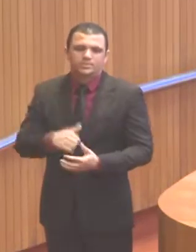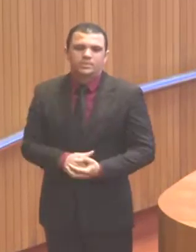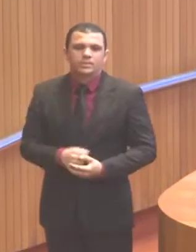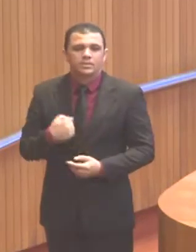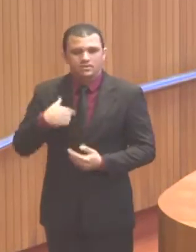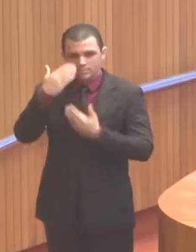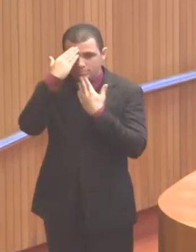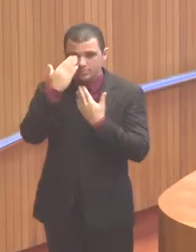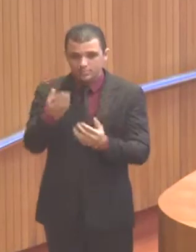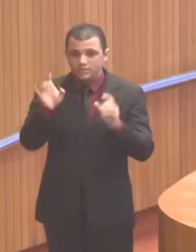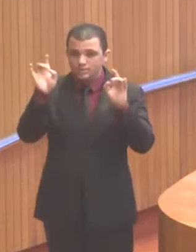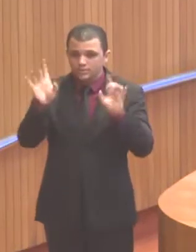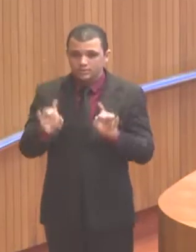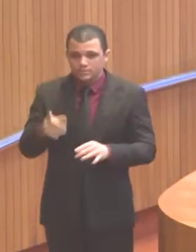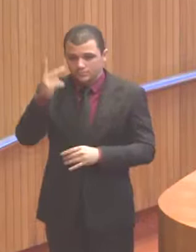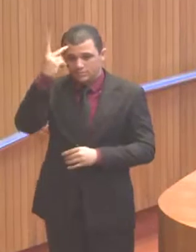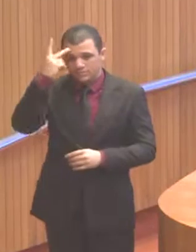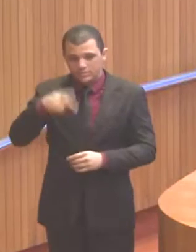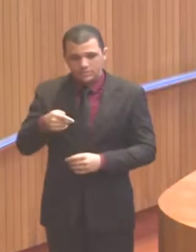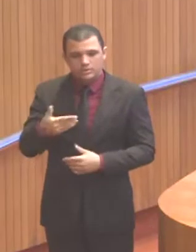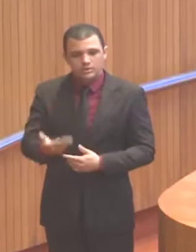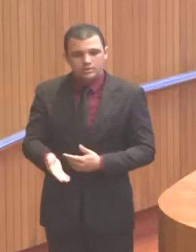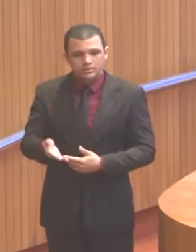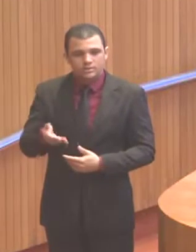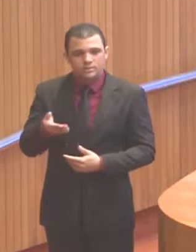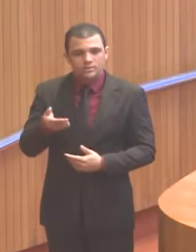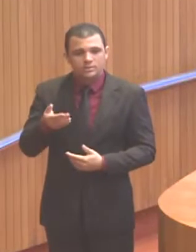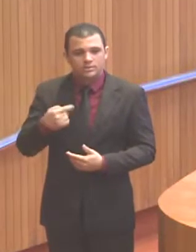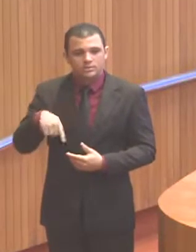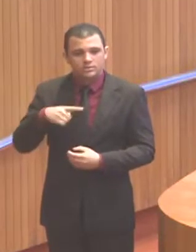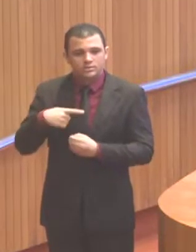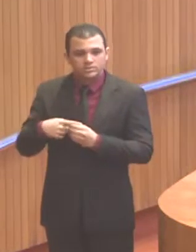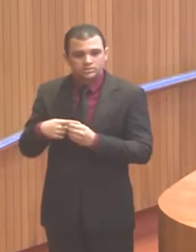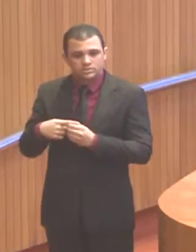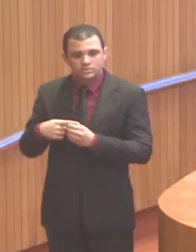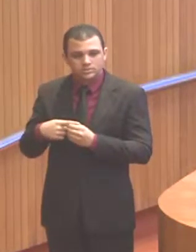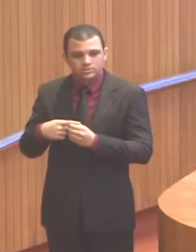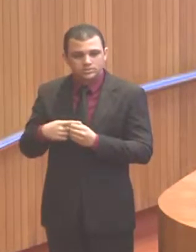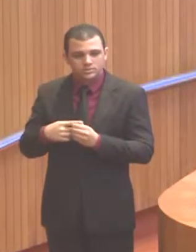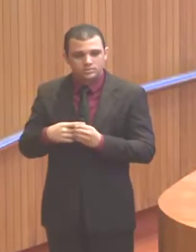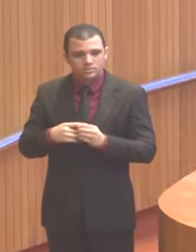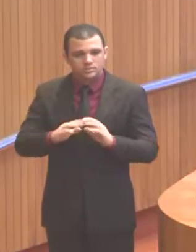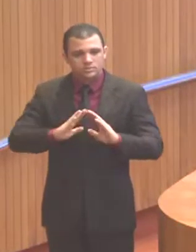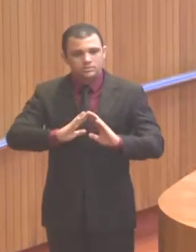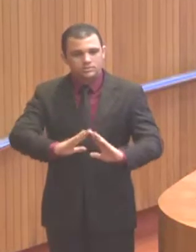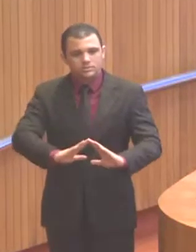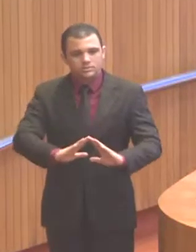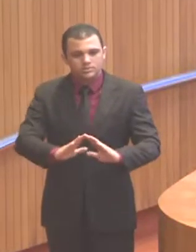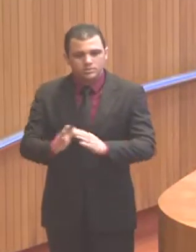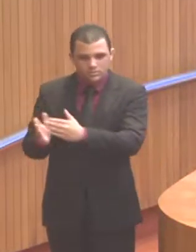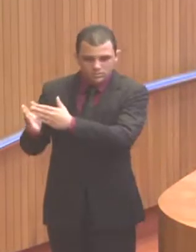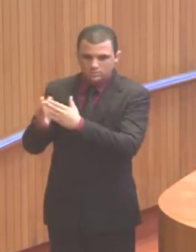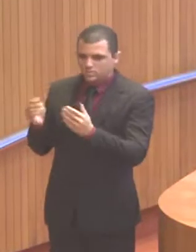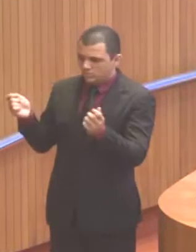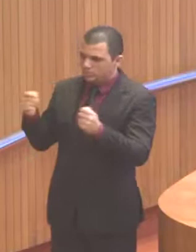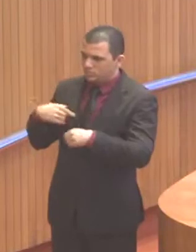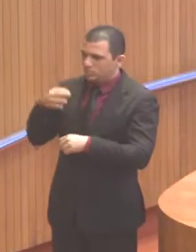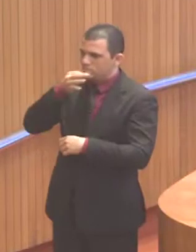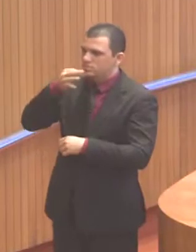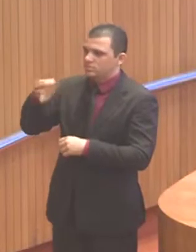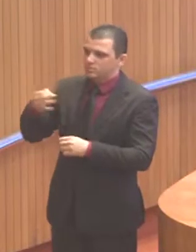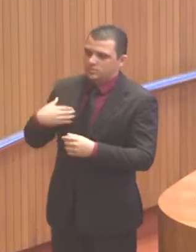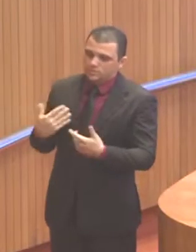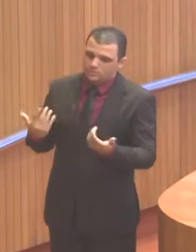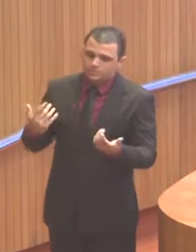esse agradecimento, especialmente à nossa cidade, deputado Roberto. Elisiane, eu queria uma parte depois. Pois não, deputado Roberto. Eu acho que, primeiro, deputado, eu quero